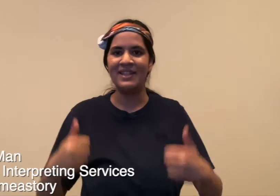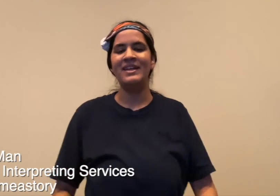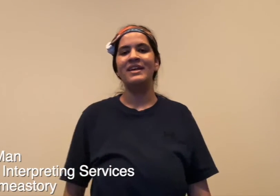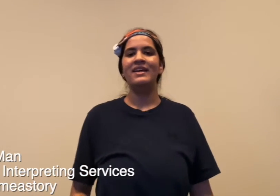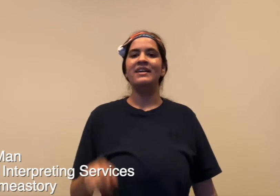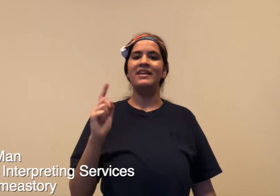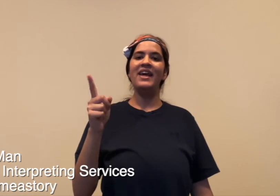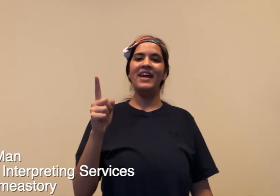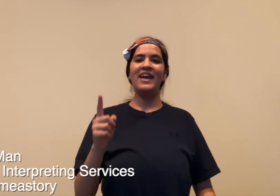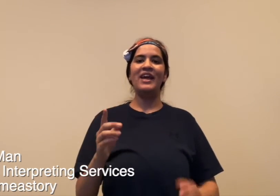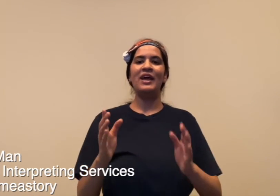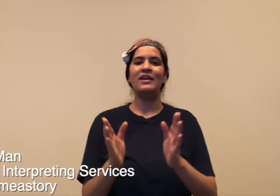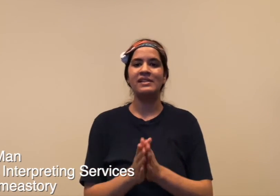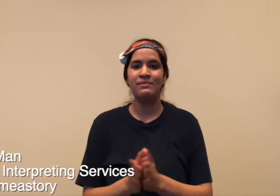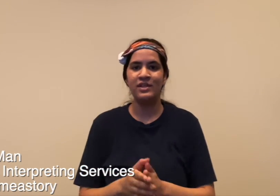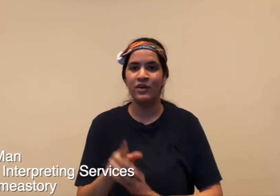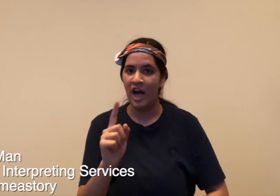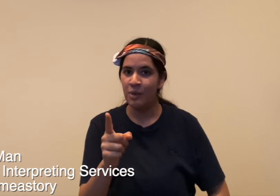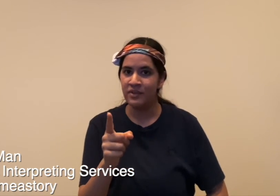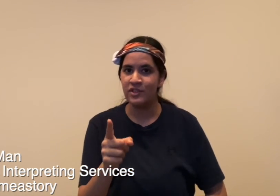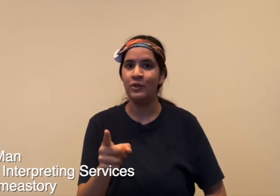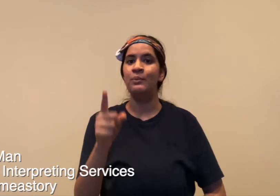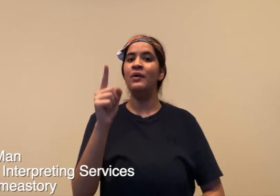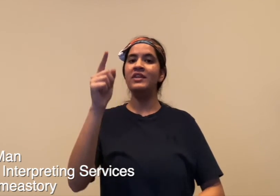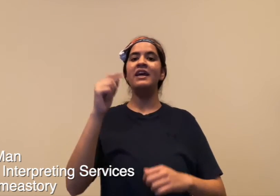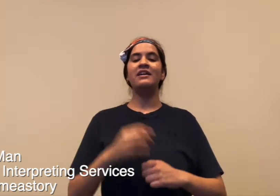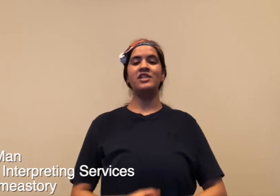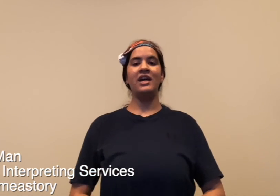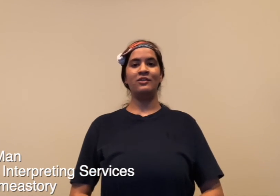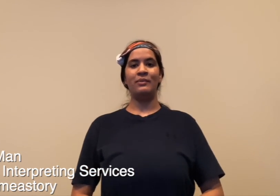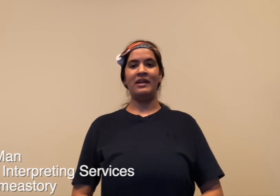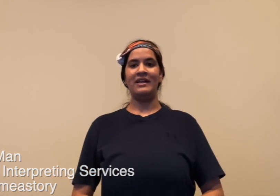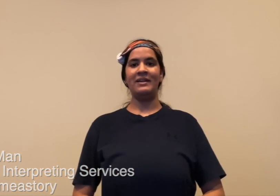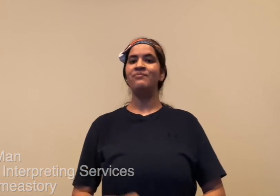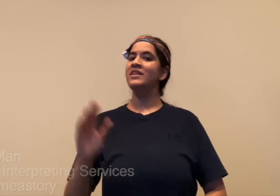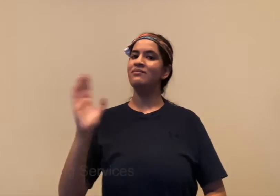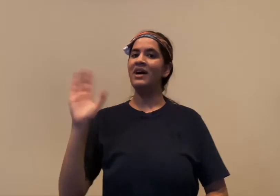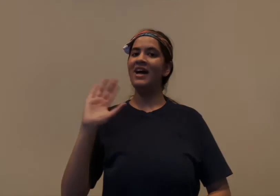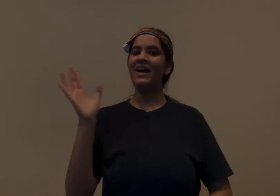ये, सबजियों खाओ बच्चों, बोथ है अच्छा है तुमार लिए, बाई